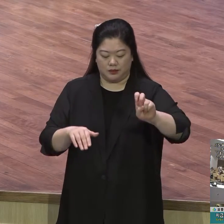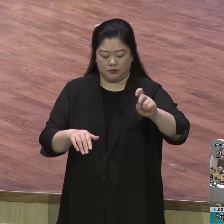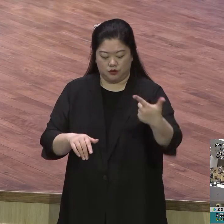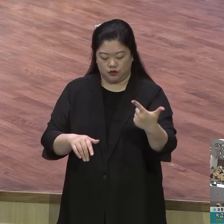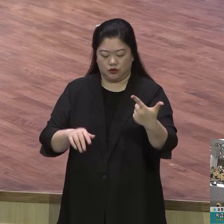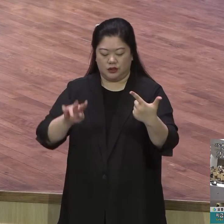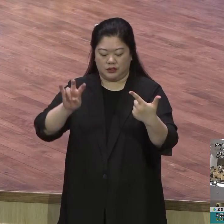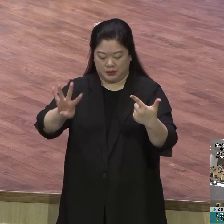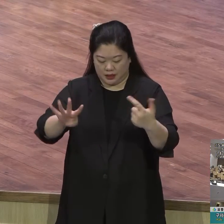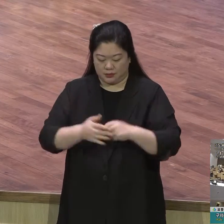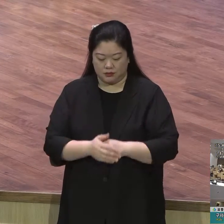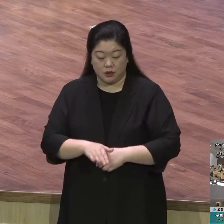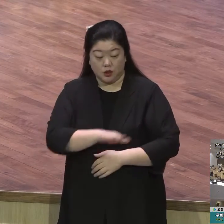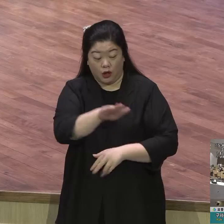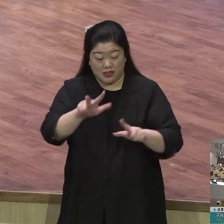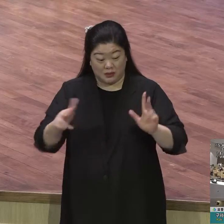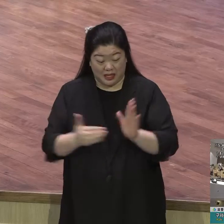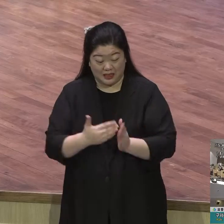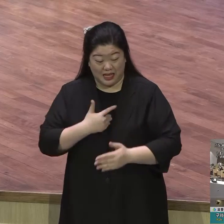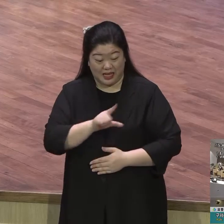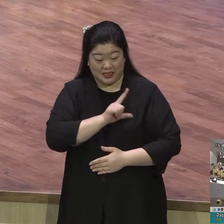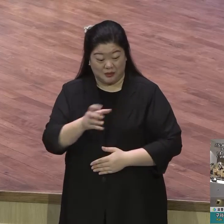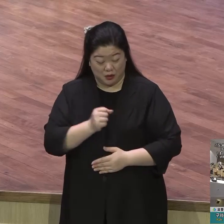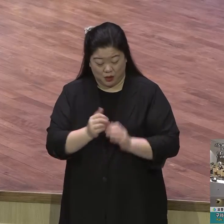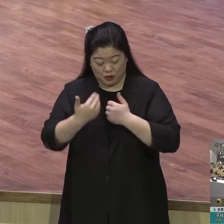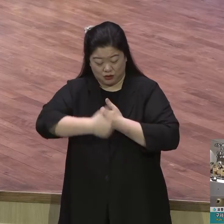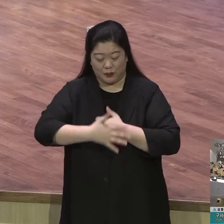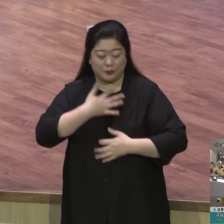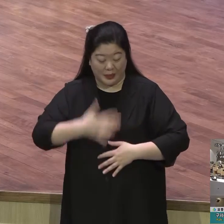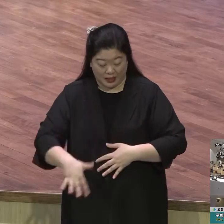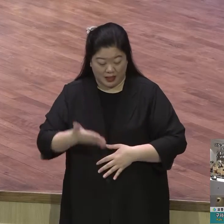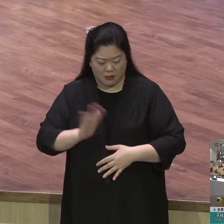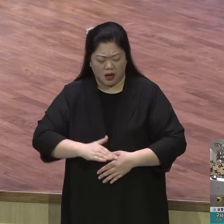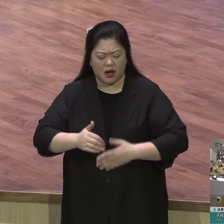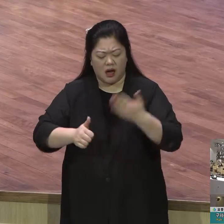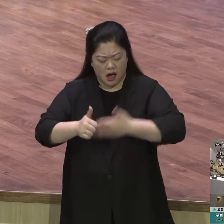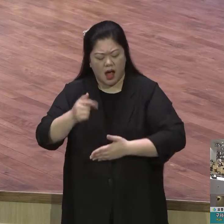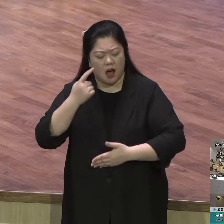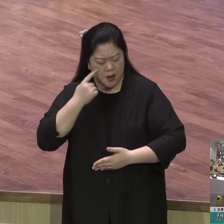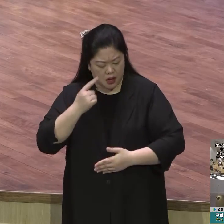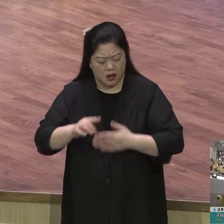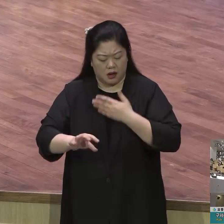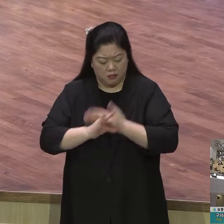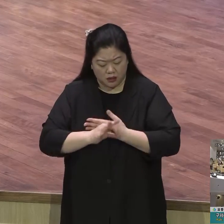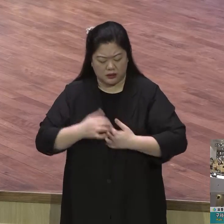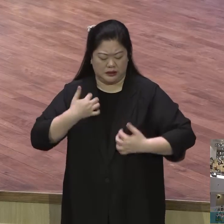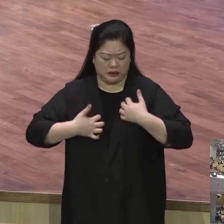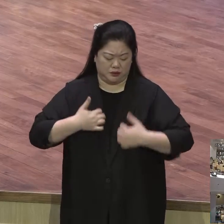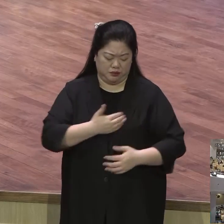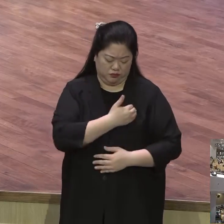않아야 했으나 구하라 그러면 받으리 내 기쁨이 충만하리라 구해봐라